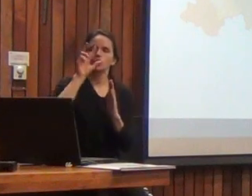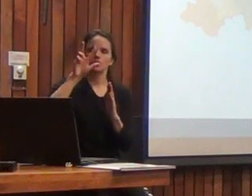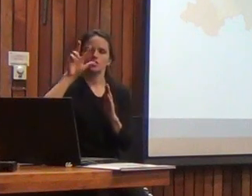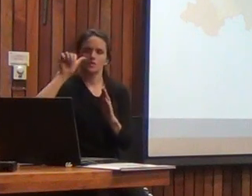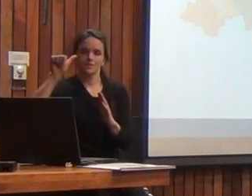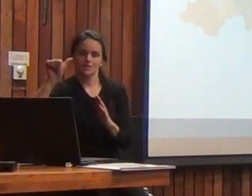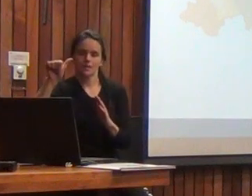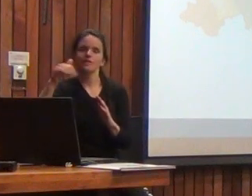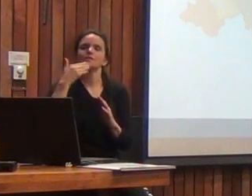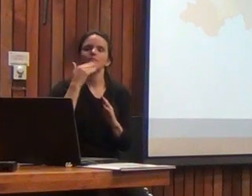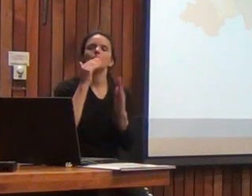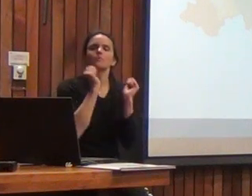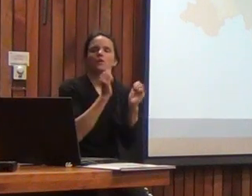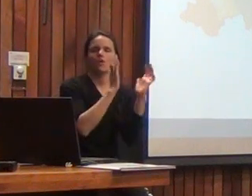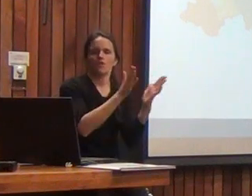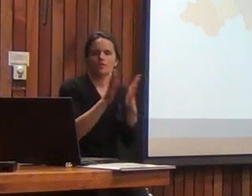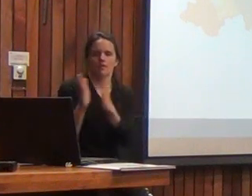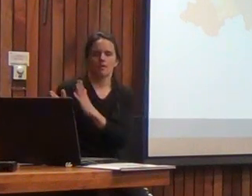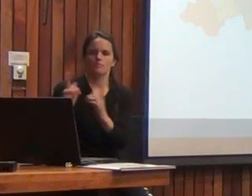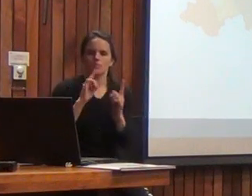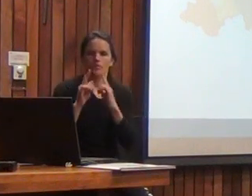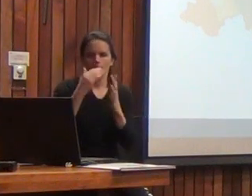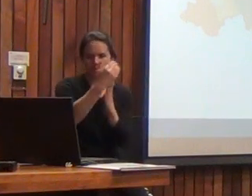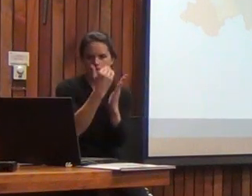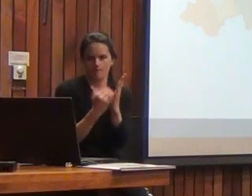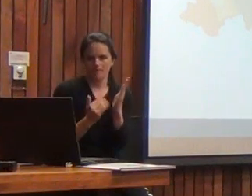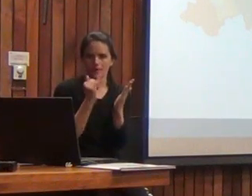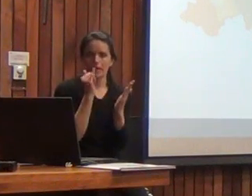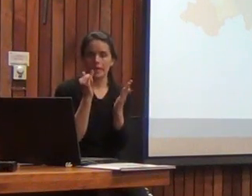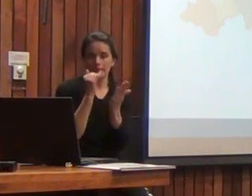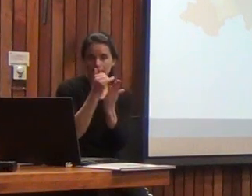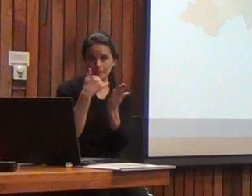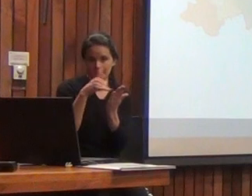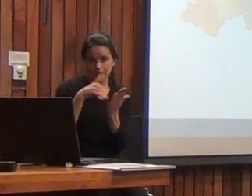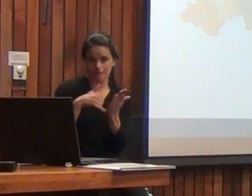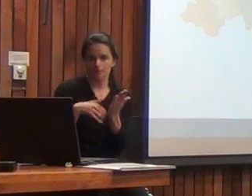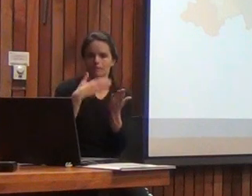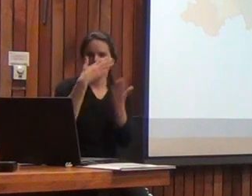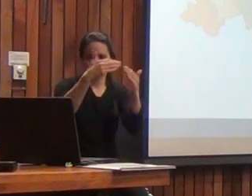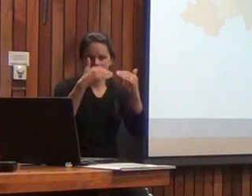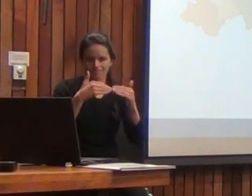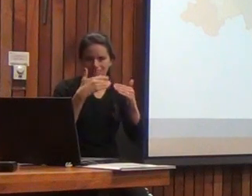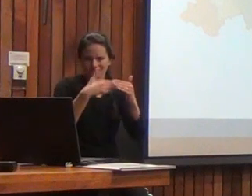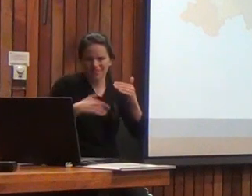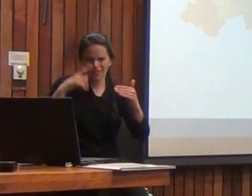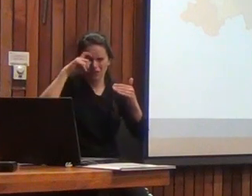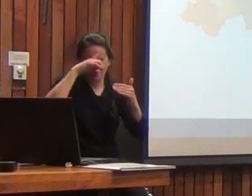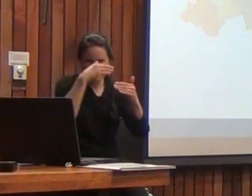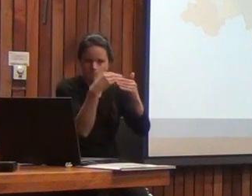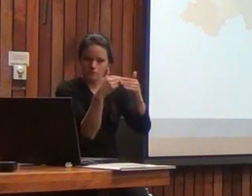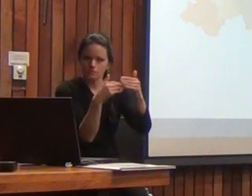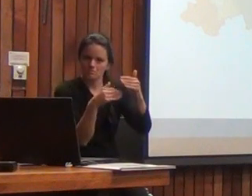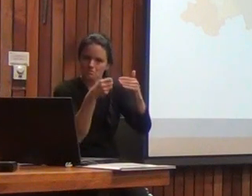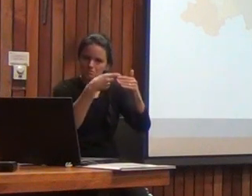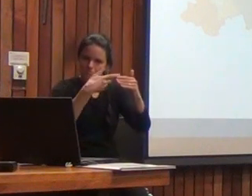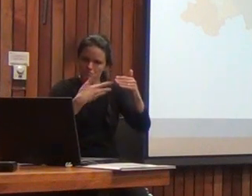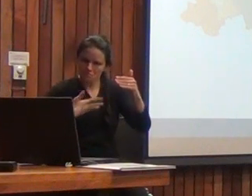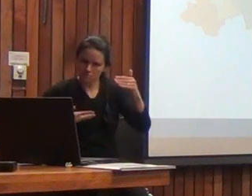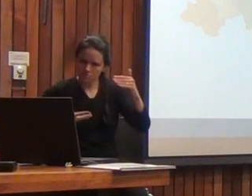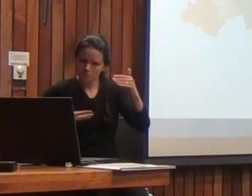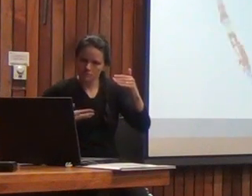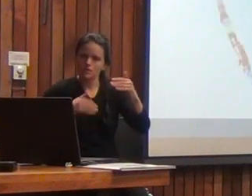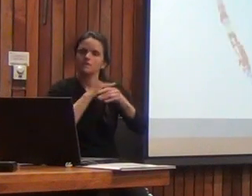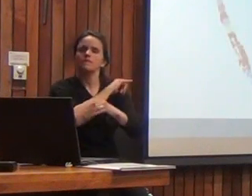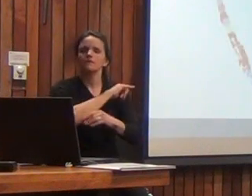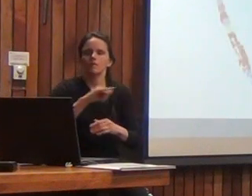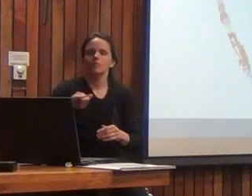además pudimos ordenar los ítems en función de su nivel de dificultad con esos resultados nos fuimos a la última etapa